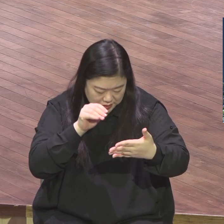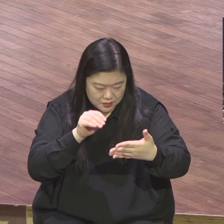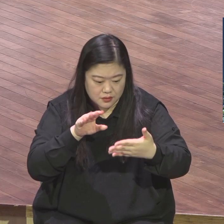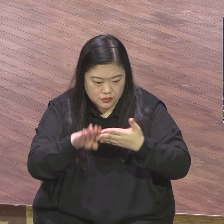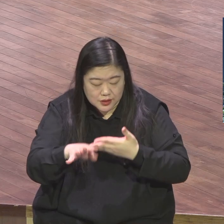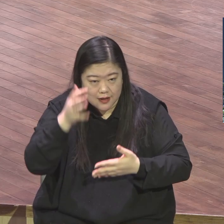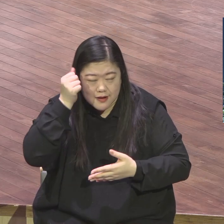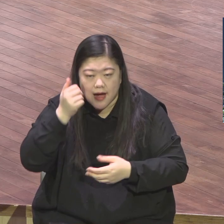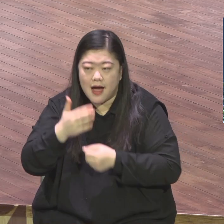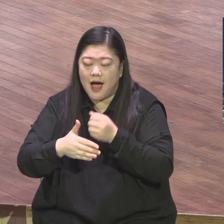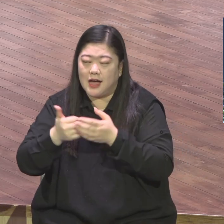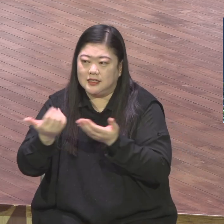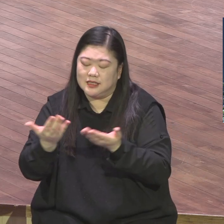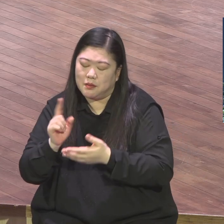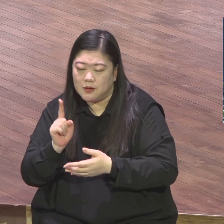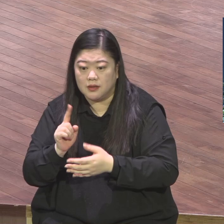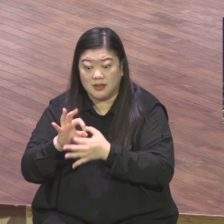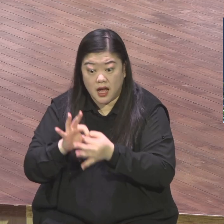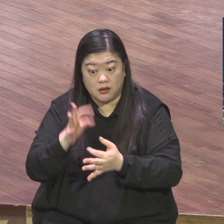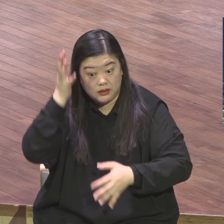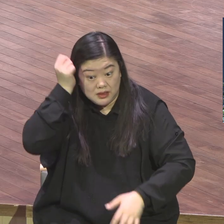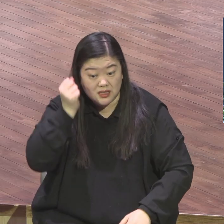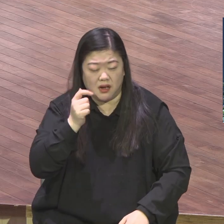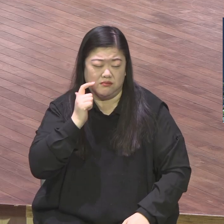불꽃같은 눈동자를 보셔는 주님 앞에서 간신하느냐